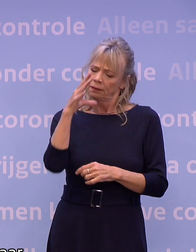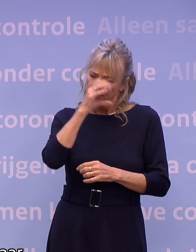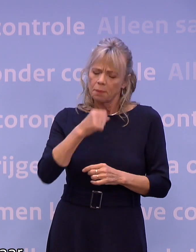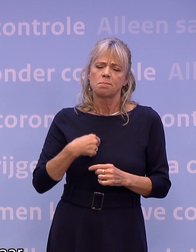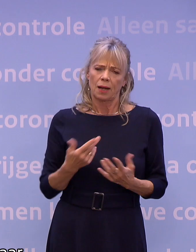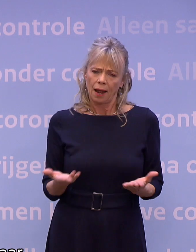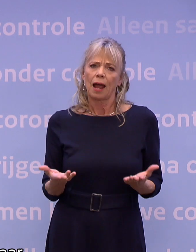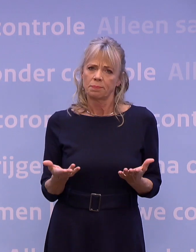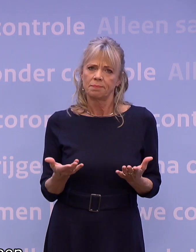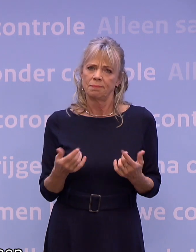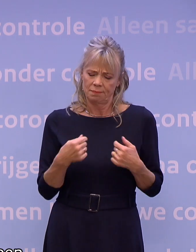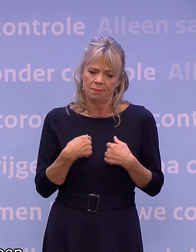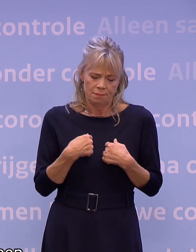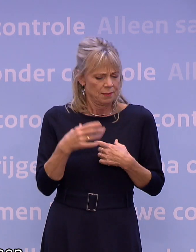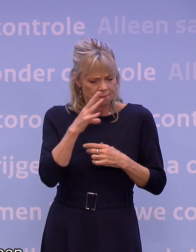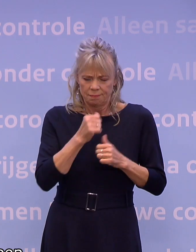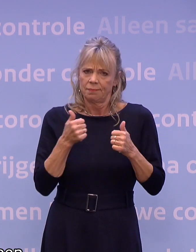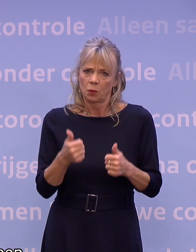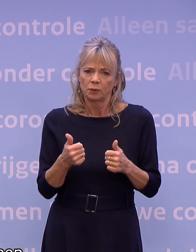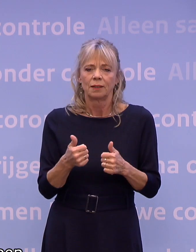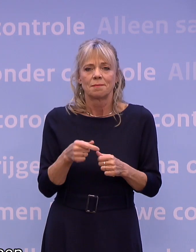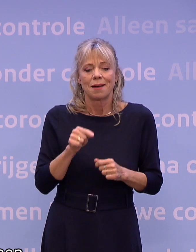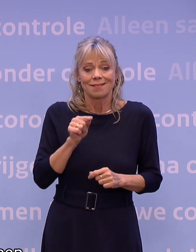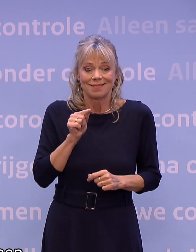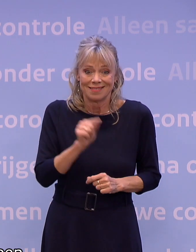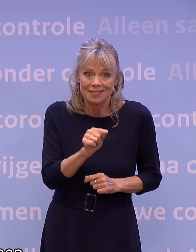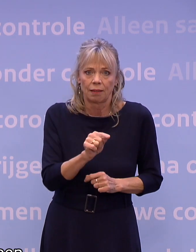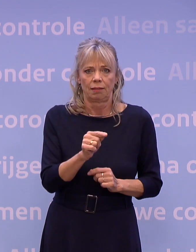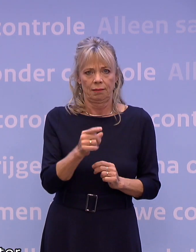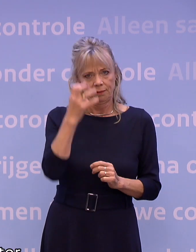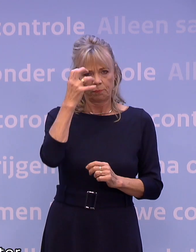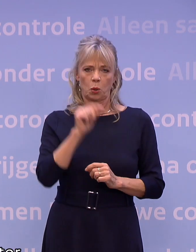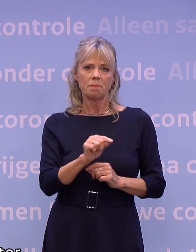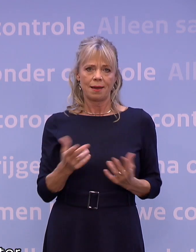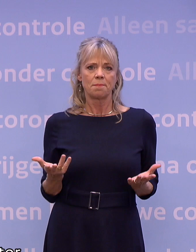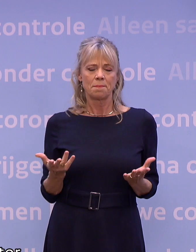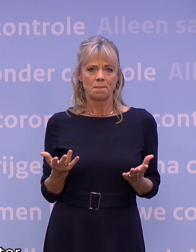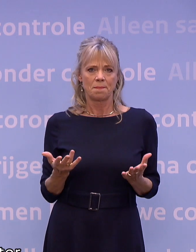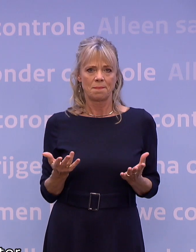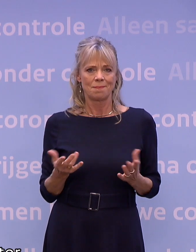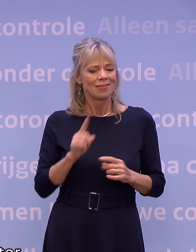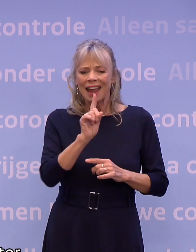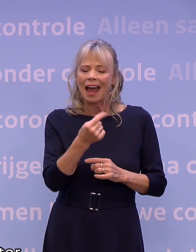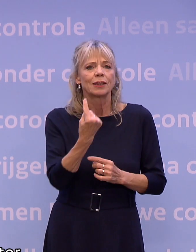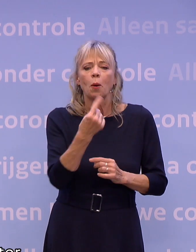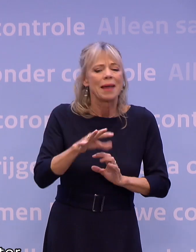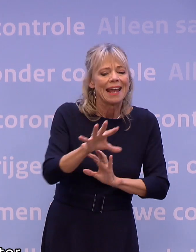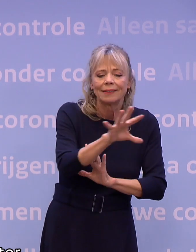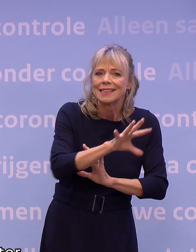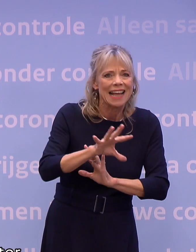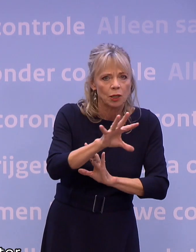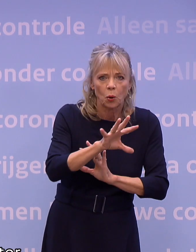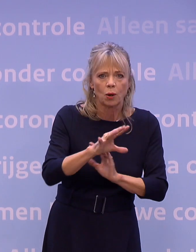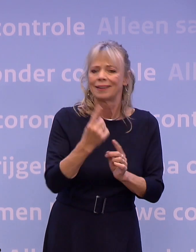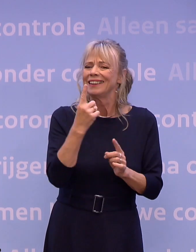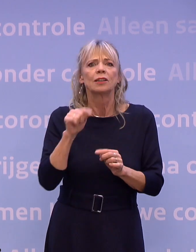niets aan af. Maar dat is wel ook meteen precies het punt. Het gaat niet om één sector. Het gaat niet om één bedrijfstak.